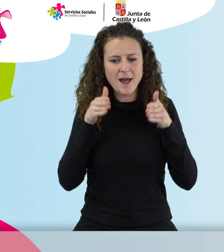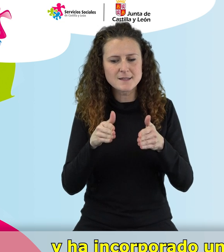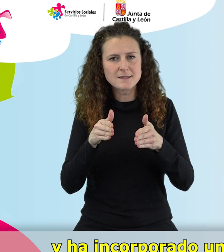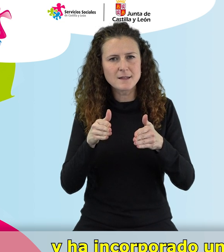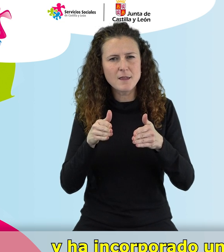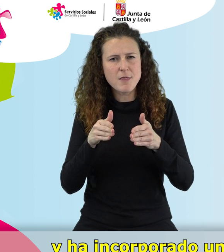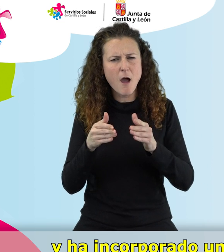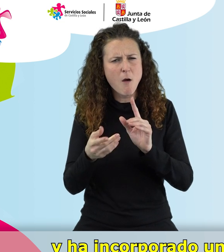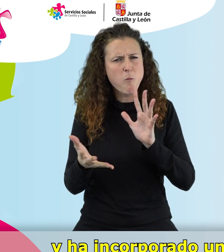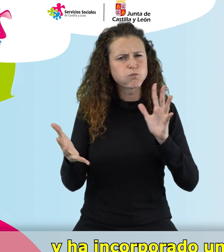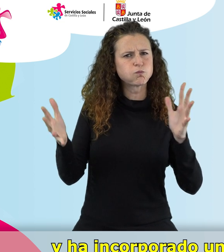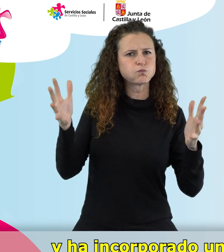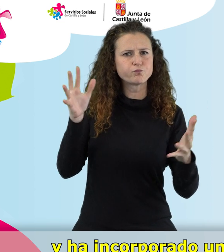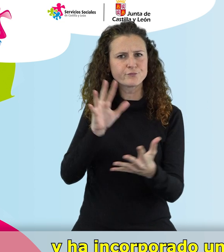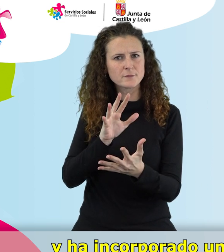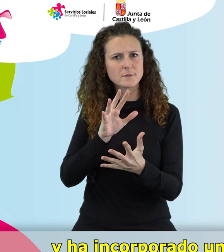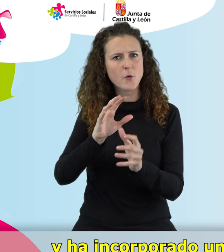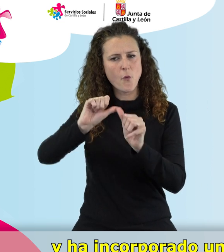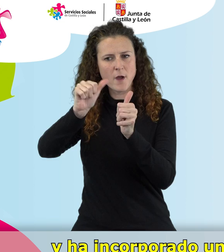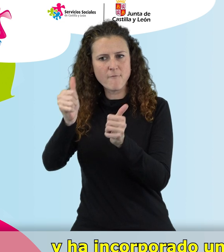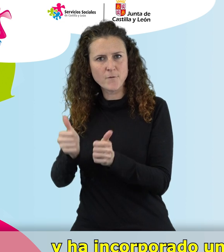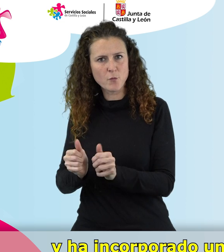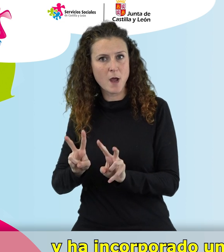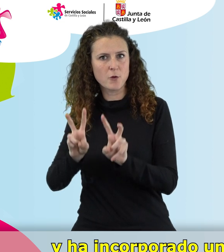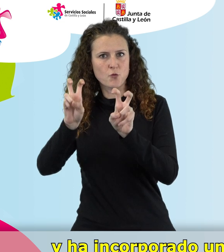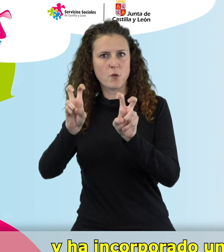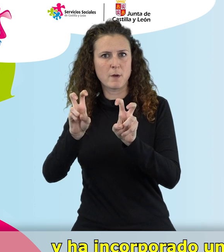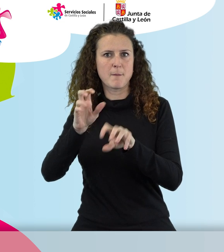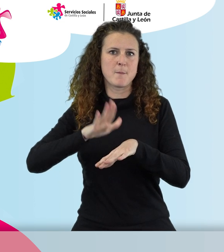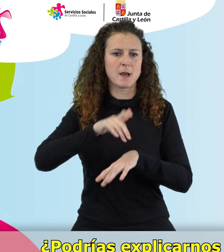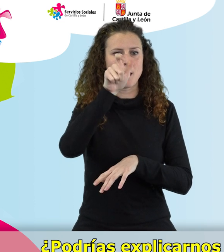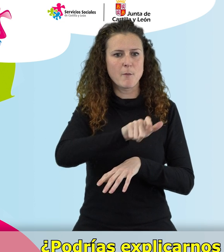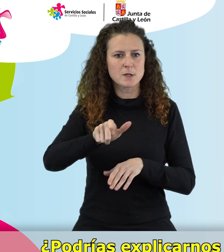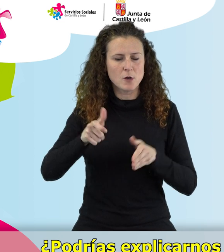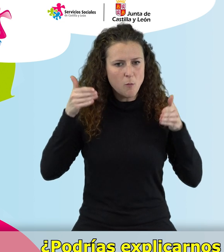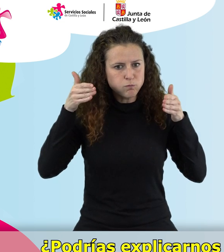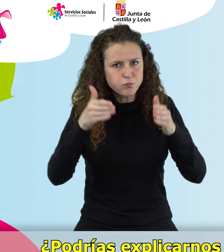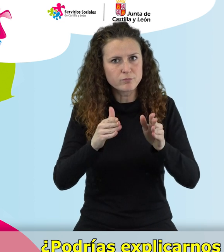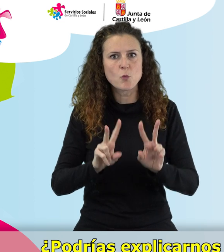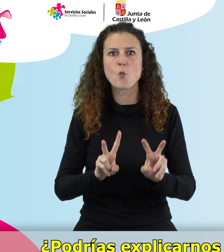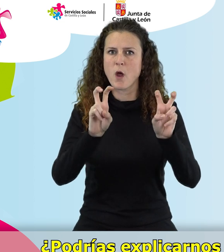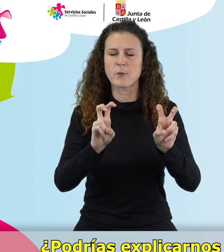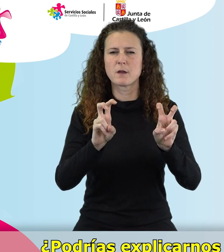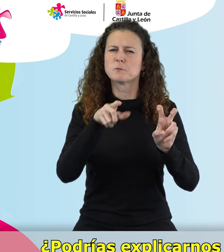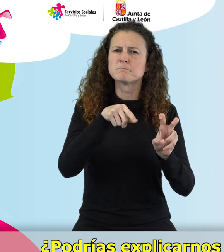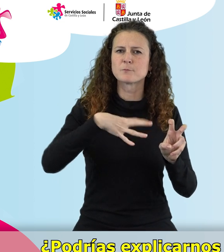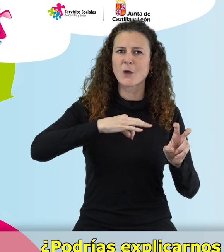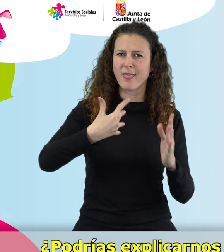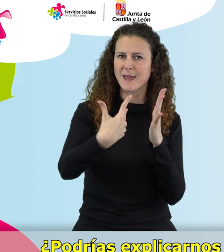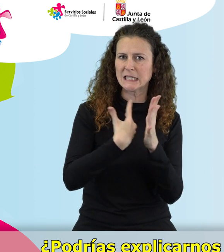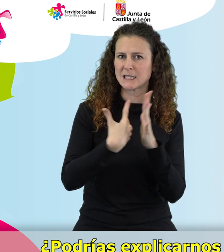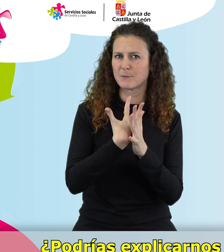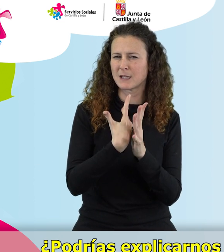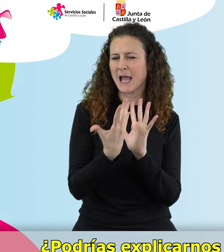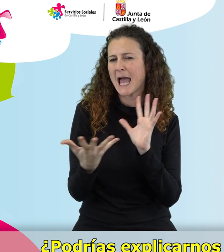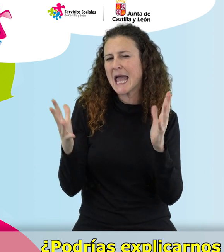mucho y ha incorporado una nueva forma de atender a las personas. ¿Podrías explicarnos en qué consiste